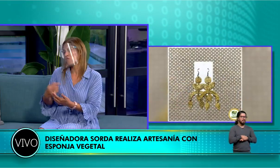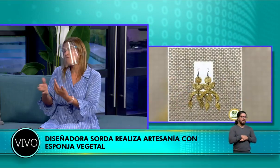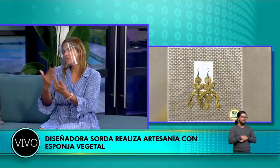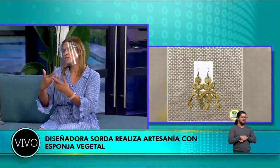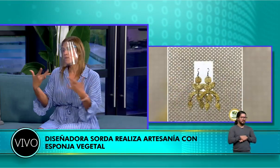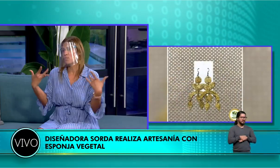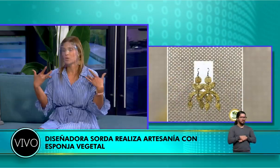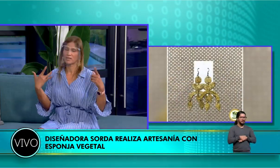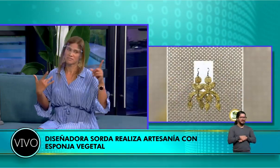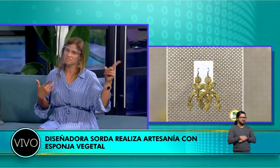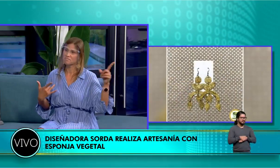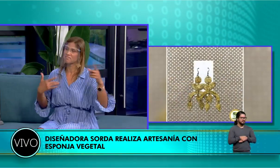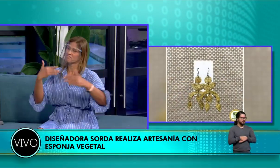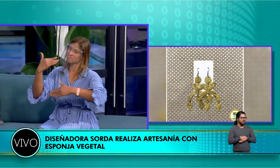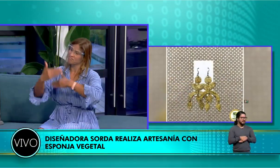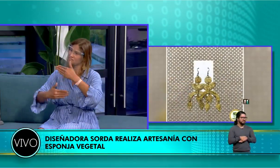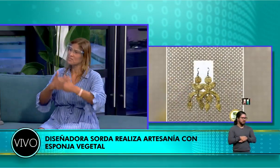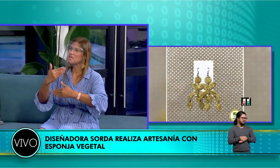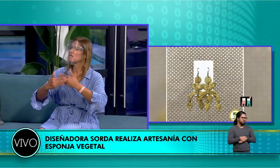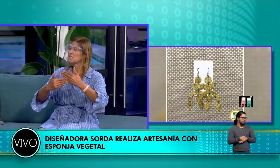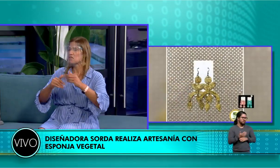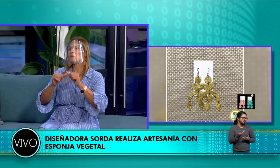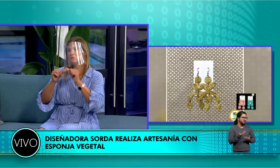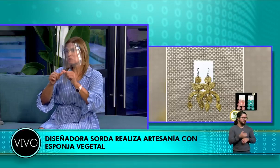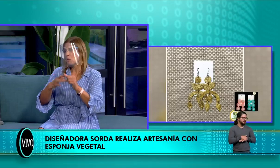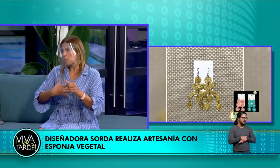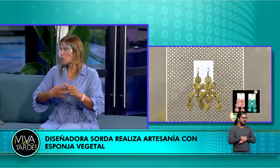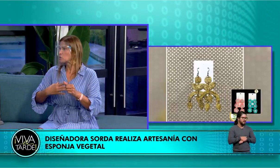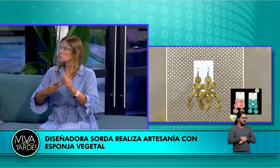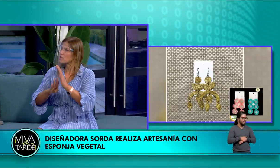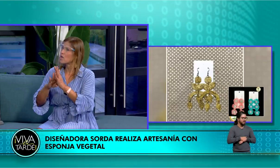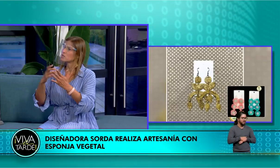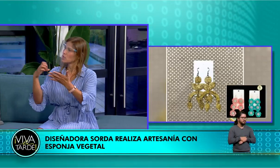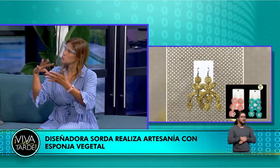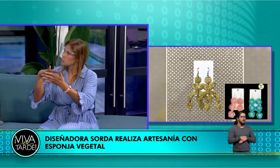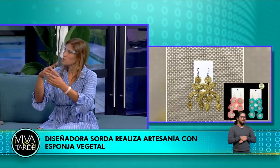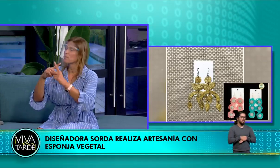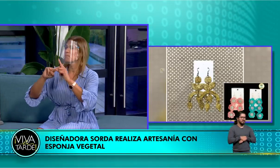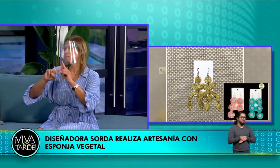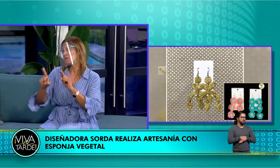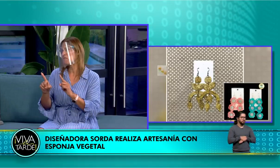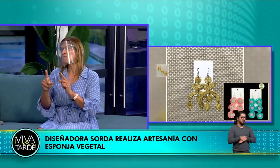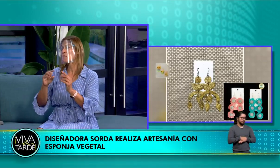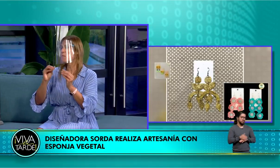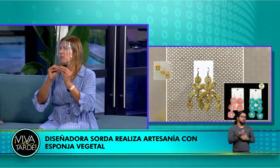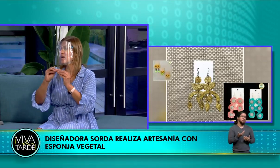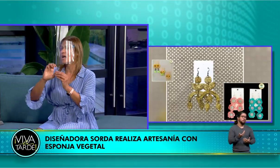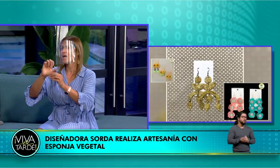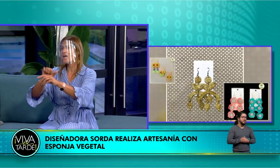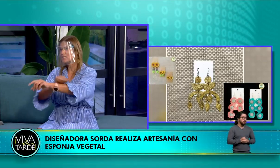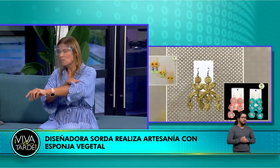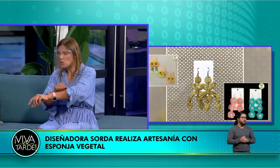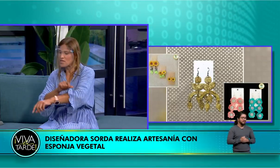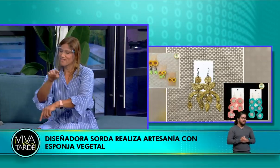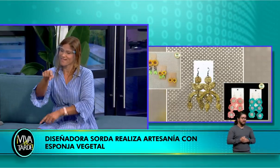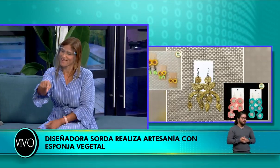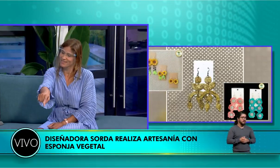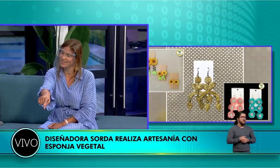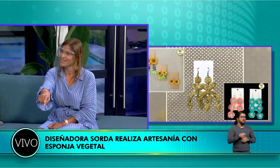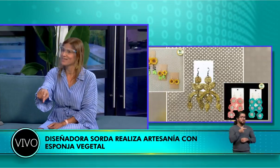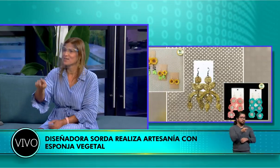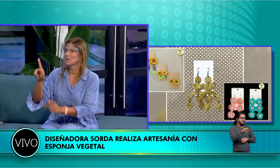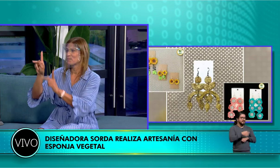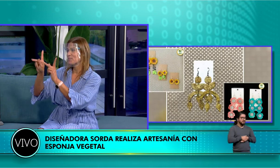Pues mira, aprender diseño de moda ha sido un proceso bastante llevadero para mí. Me gusta mucho, me gusta estudiar, me gusta emprender.